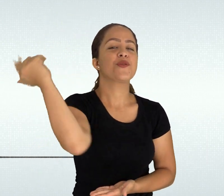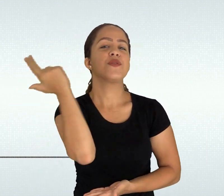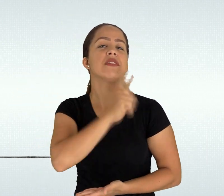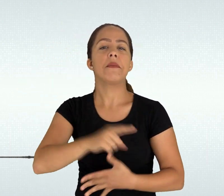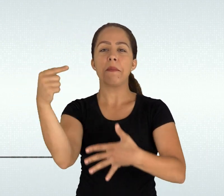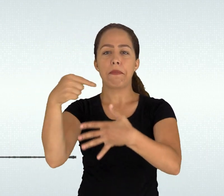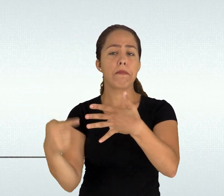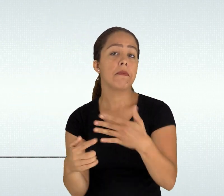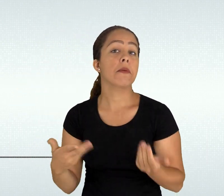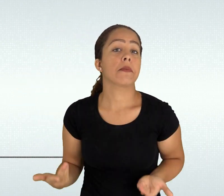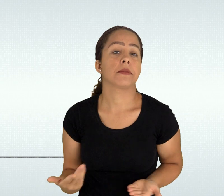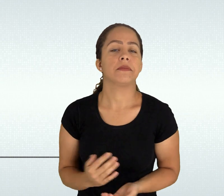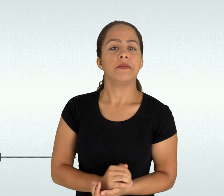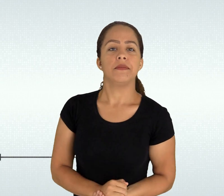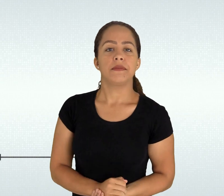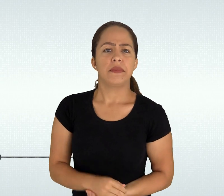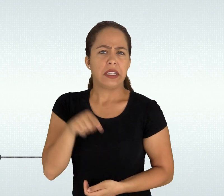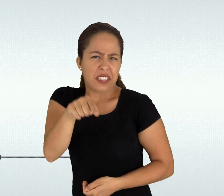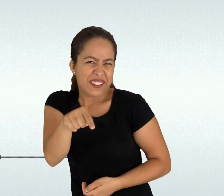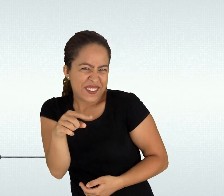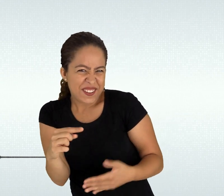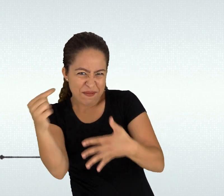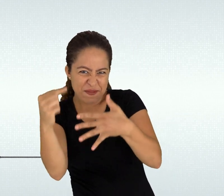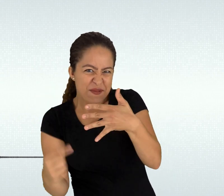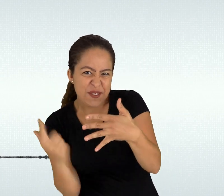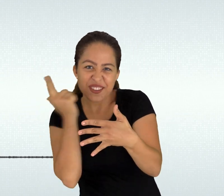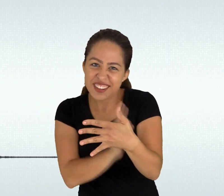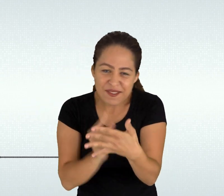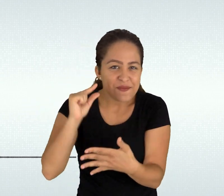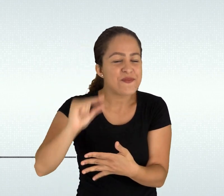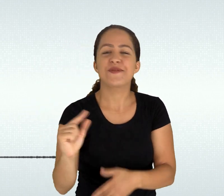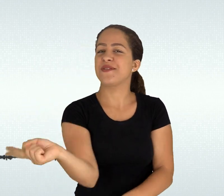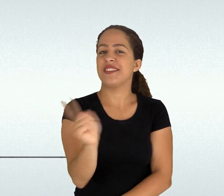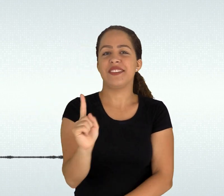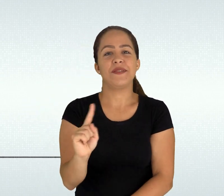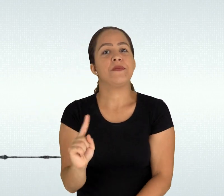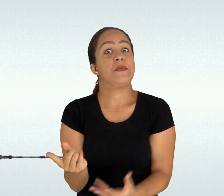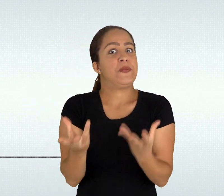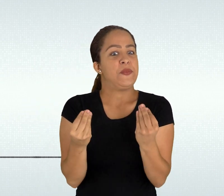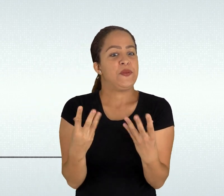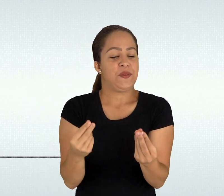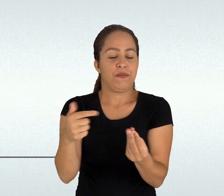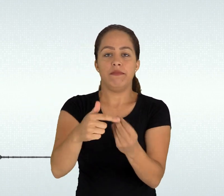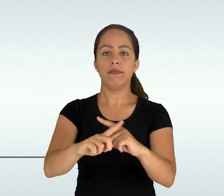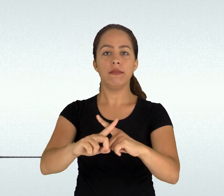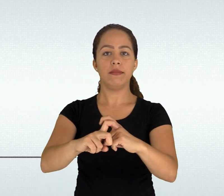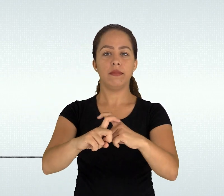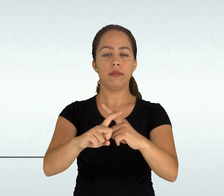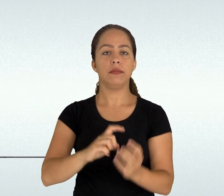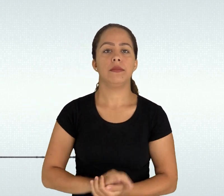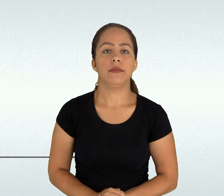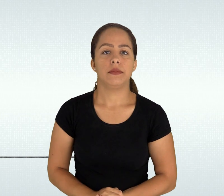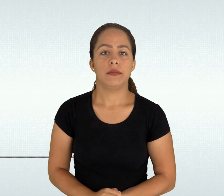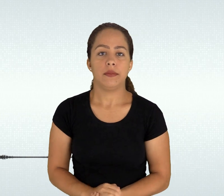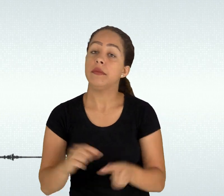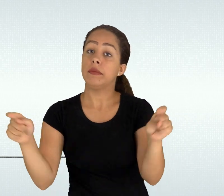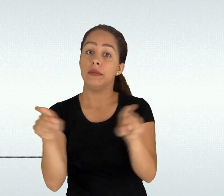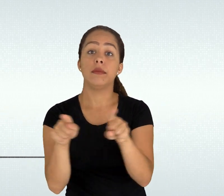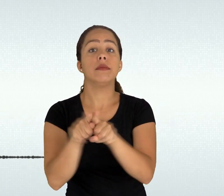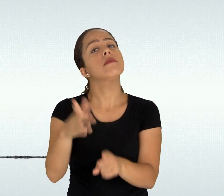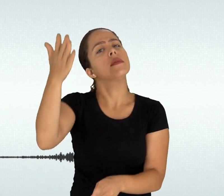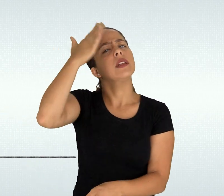da equipe pró-ensino o decreto 5154-2004